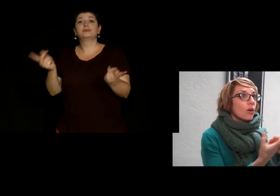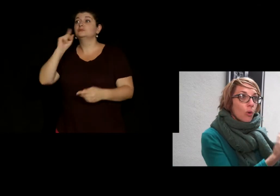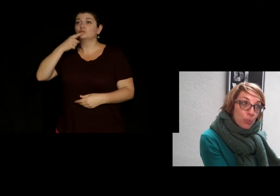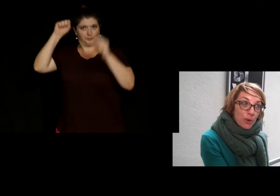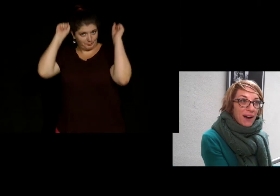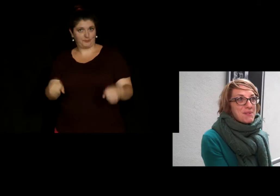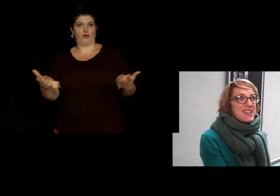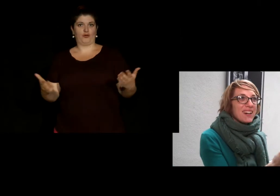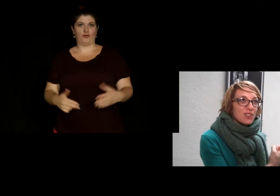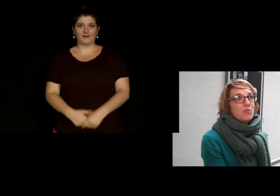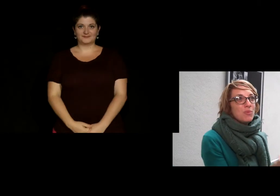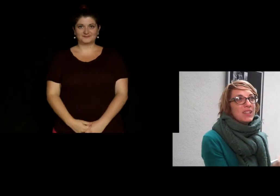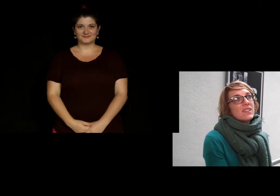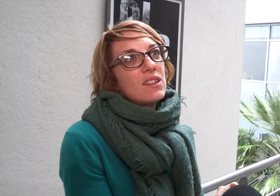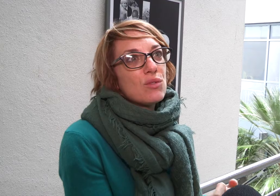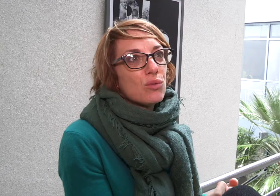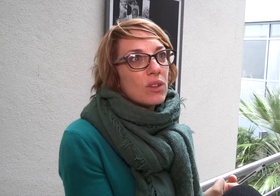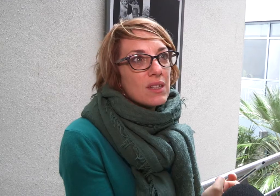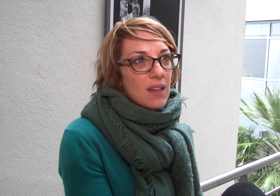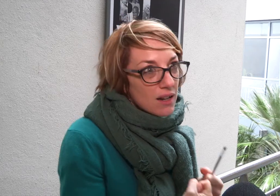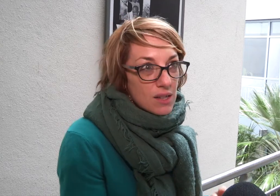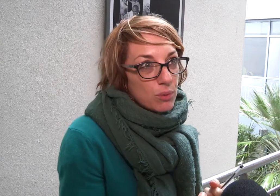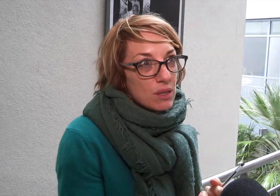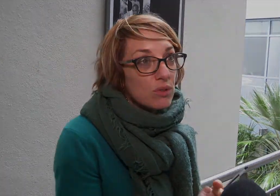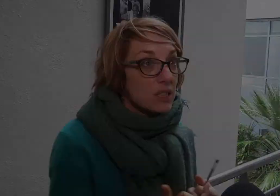on peut accueillir du public des artistes sourds dans des salles c'est possible aussi